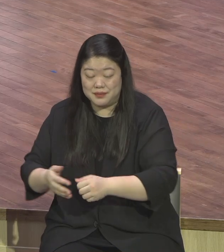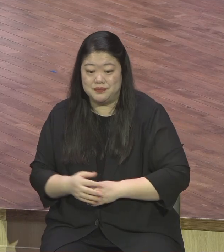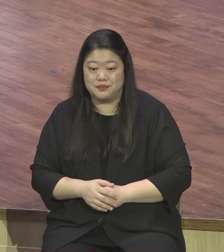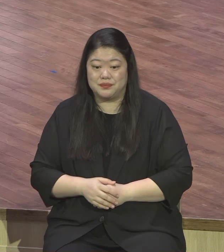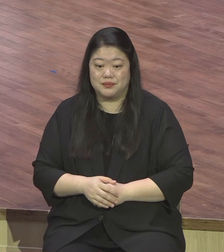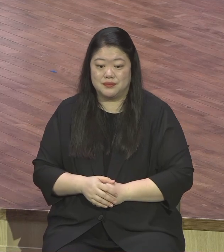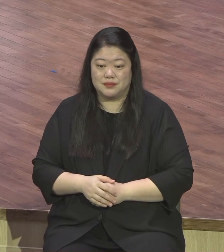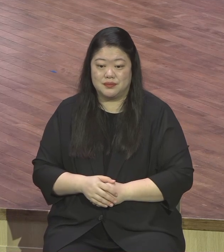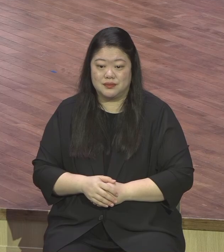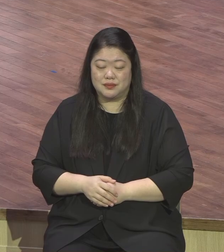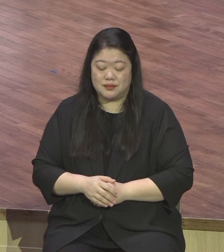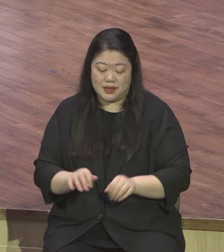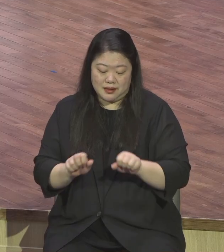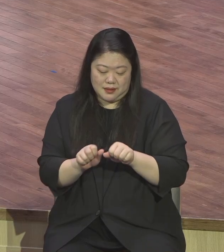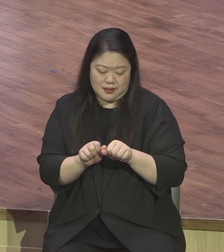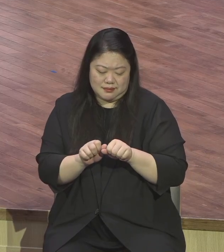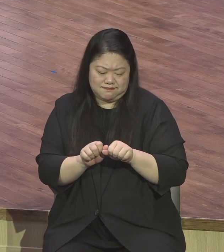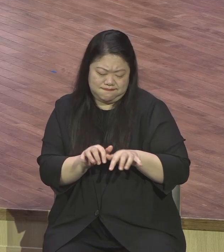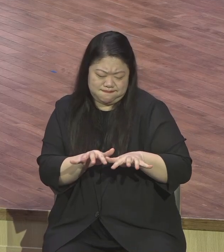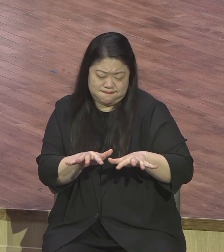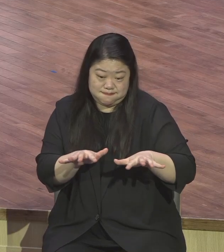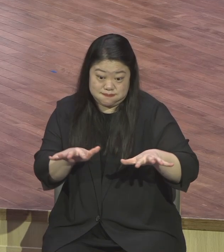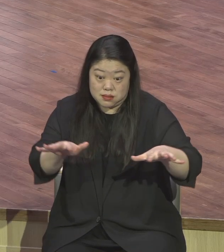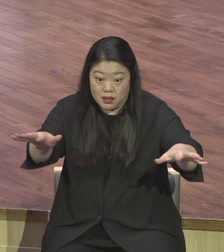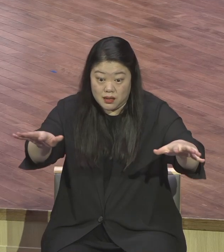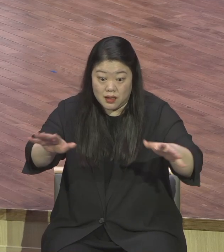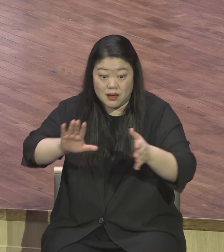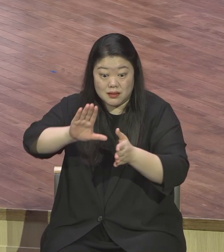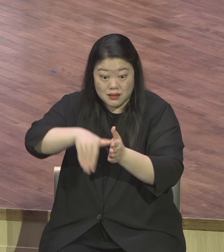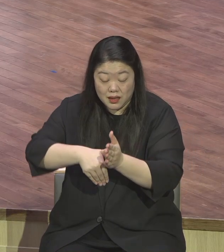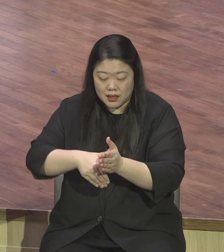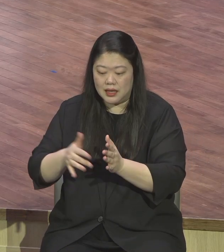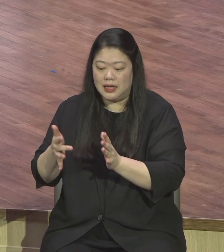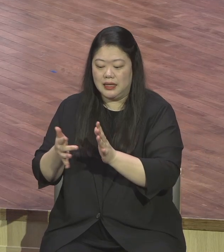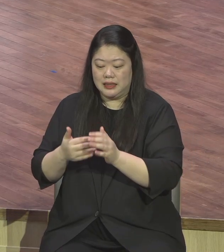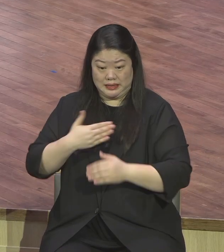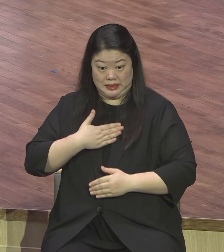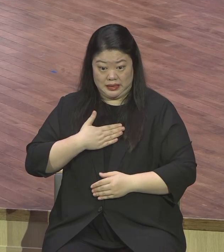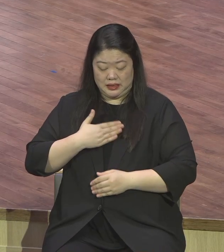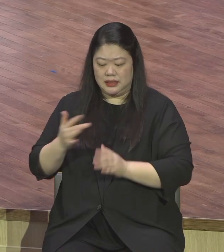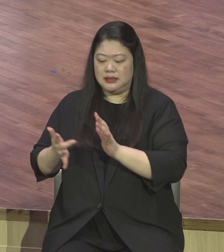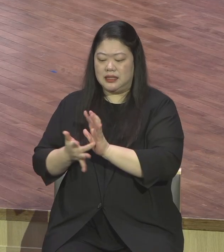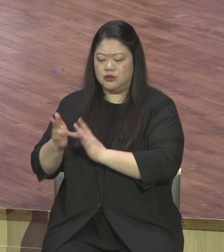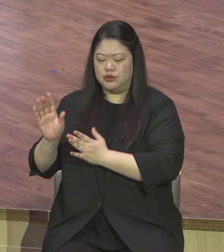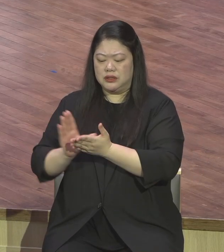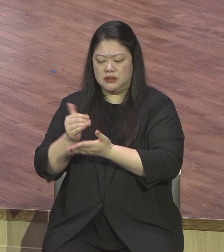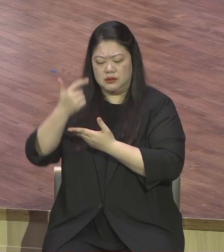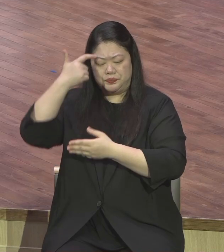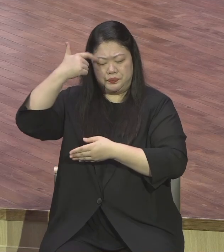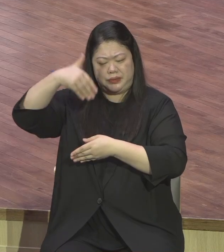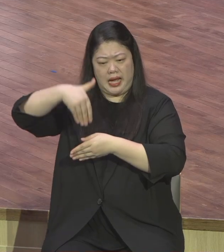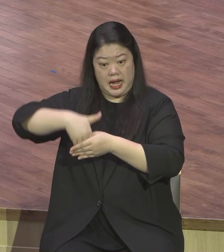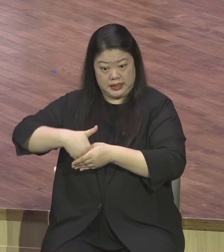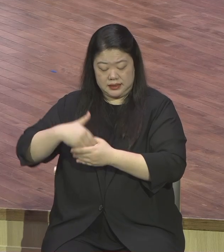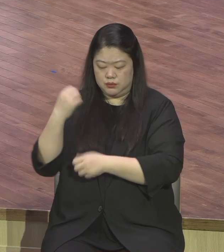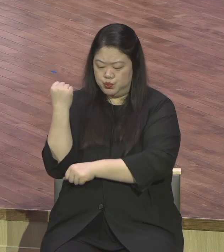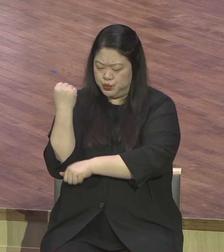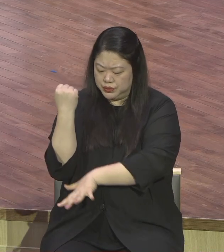인편의 삶은요 예수 그리스도로 각인 뿌리 체질화되어 예수 그리스도로